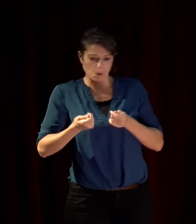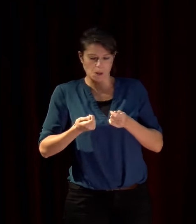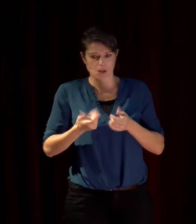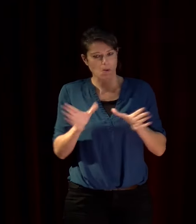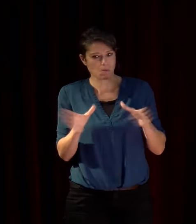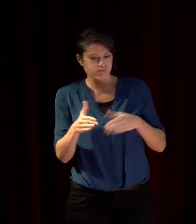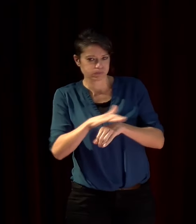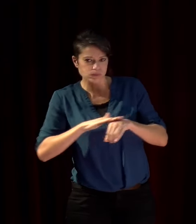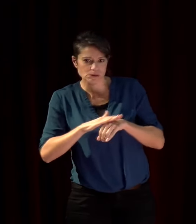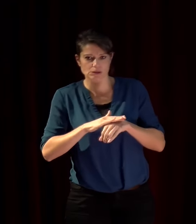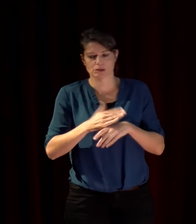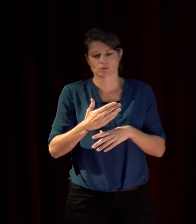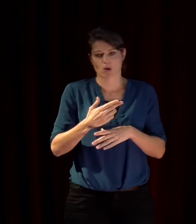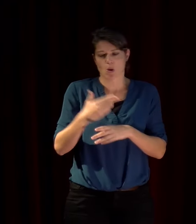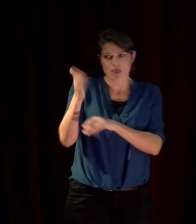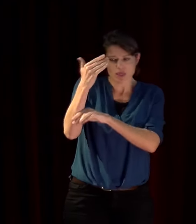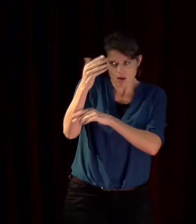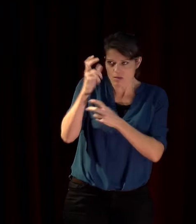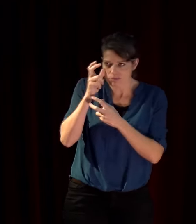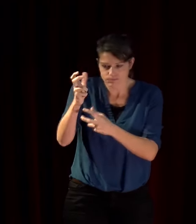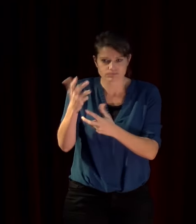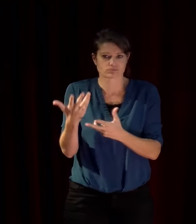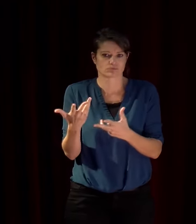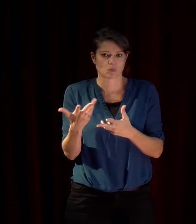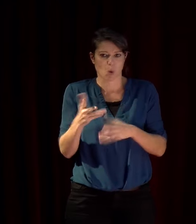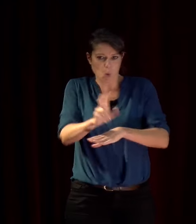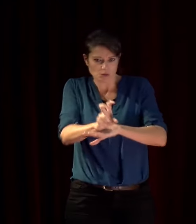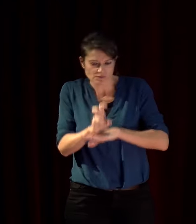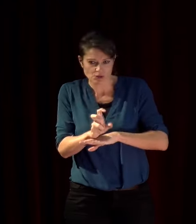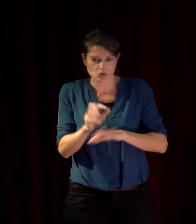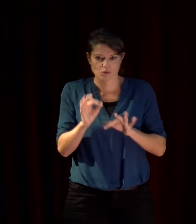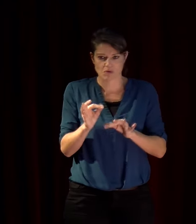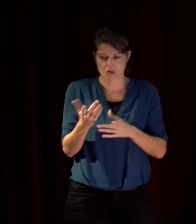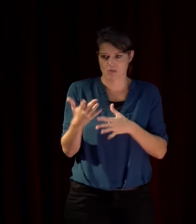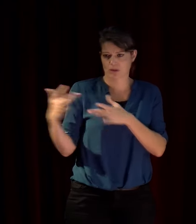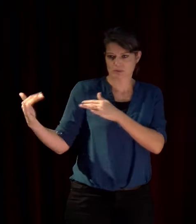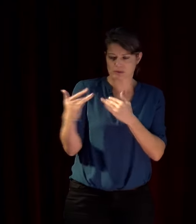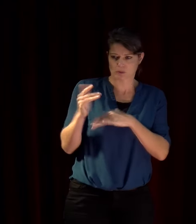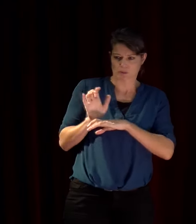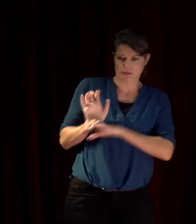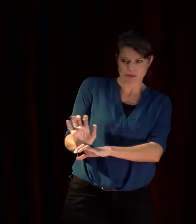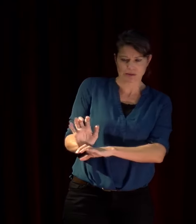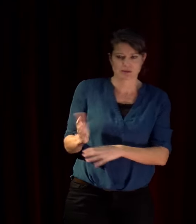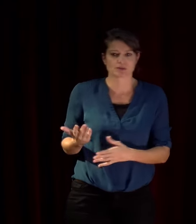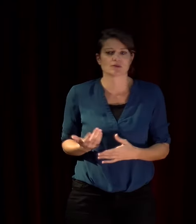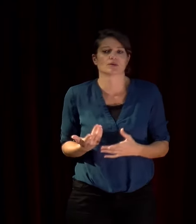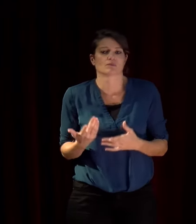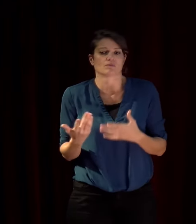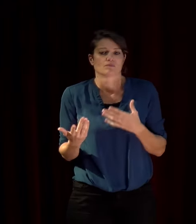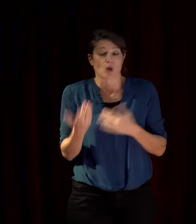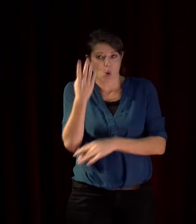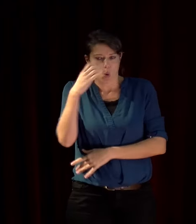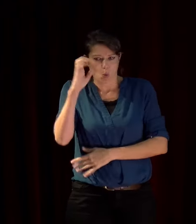nationaliste populiste national conservateur anti-immigration horosceptique